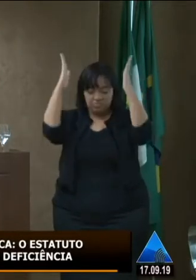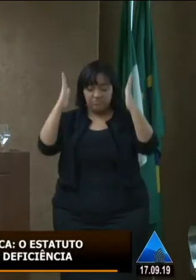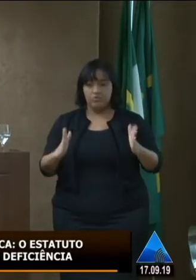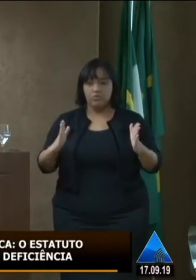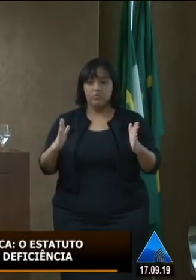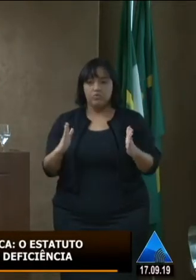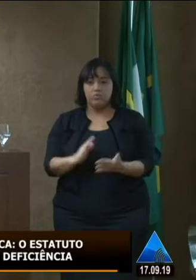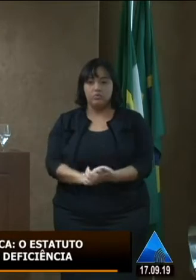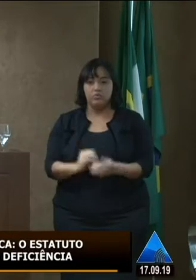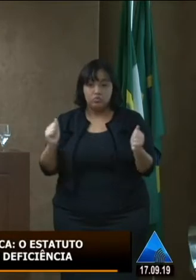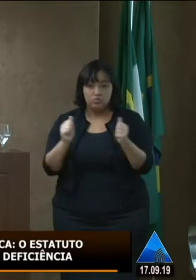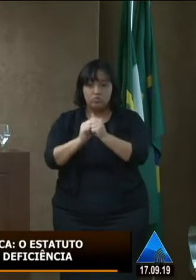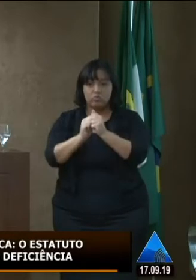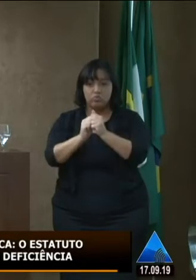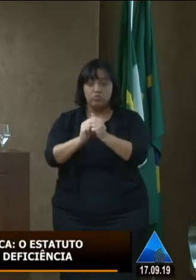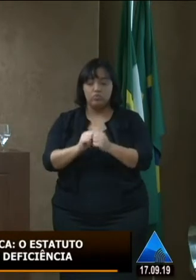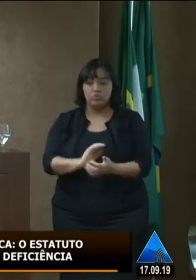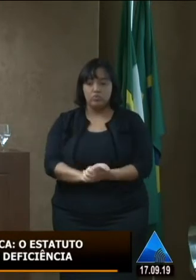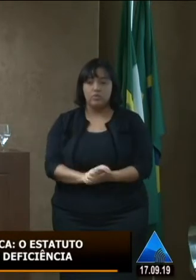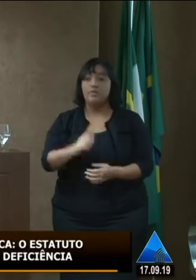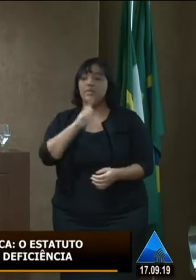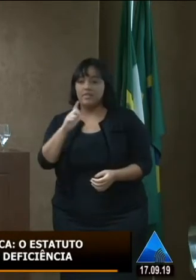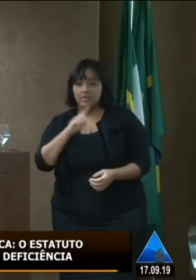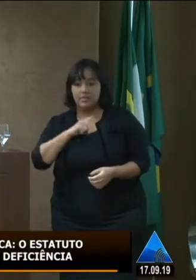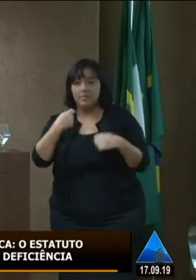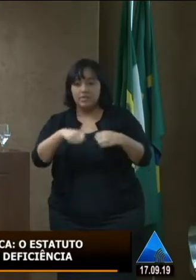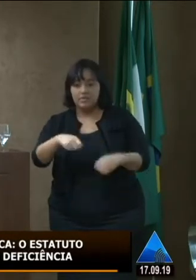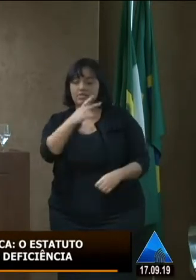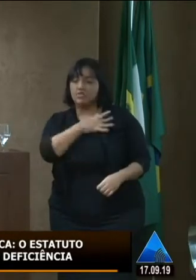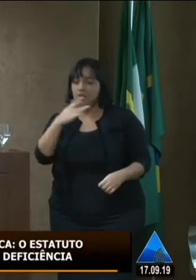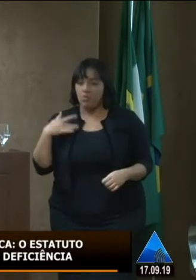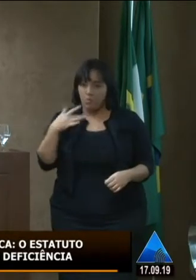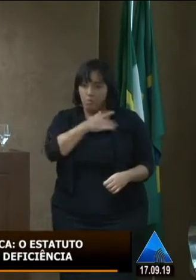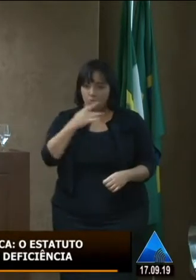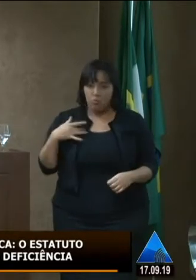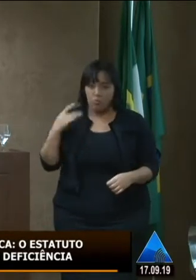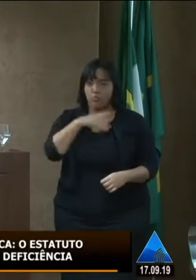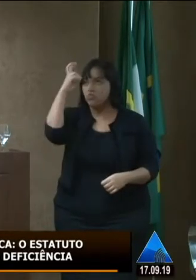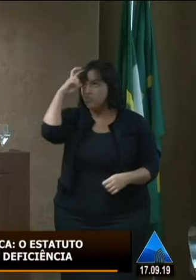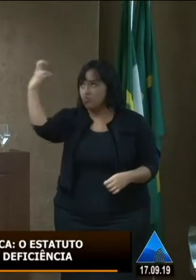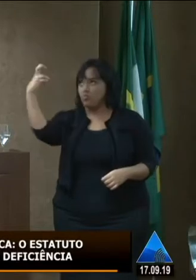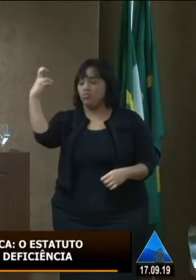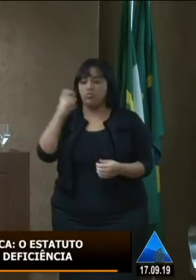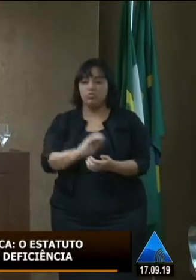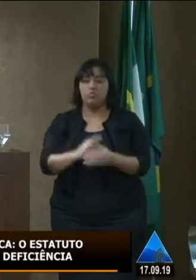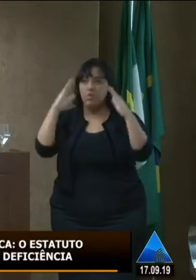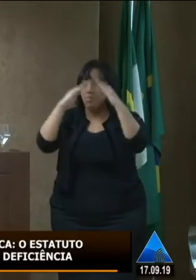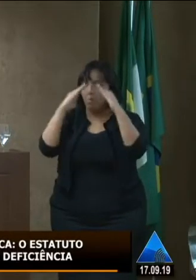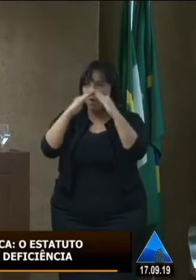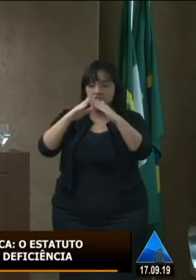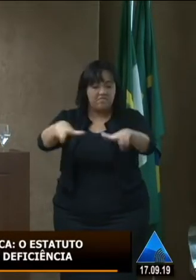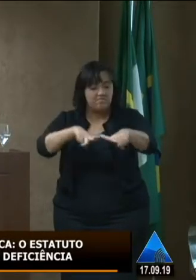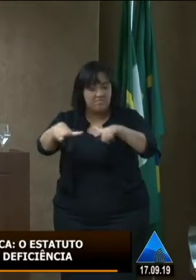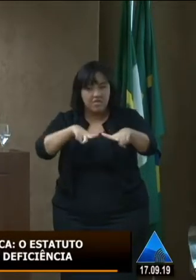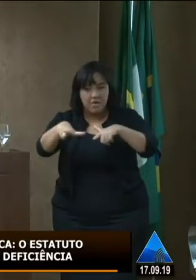como sujeito integral ele demanda saúde educação lazer cultura habitação trabalho